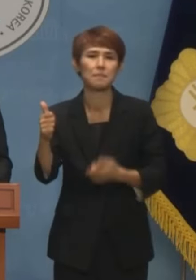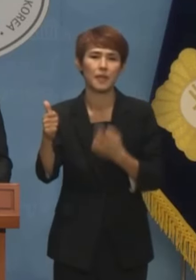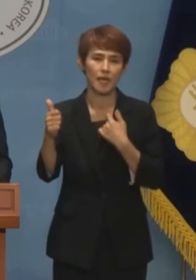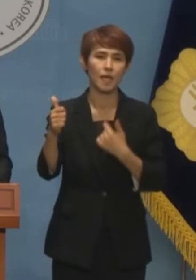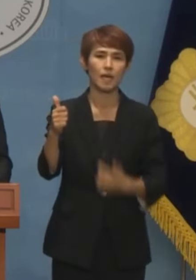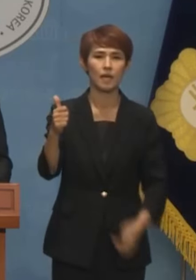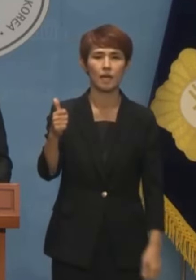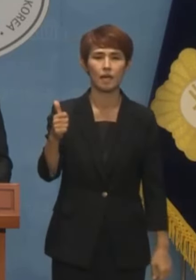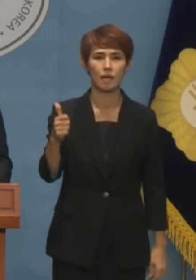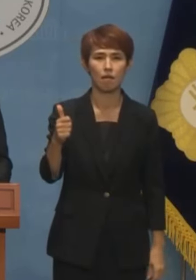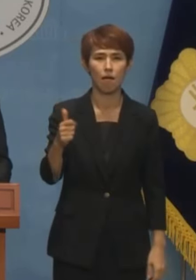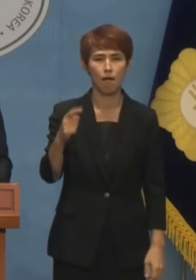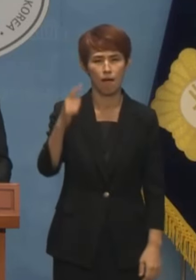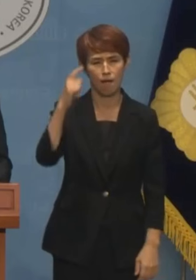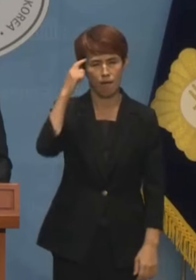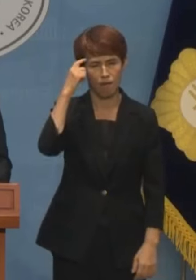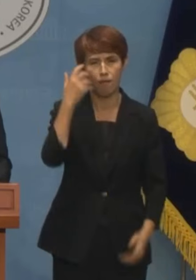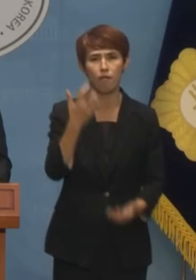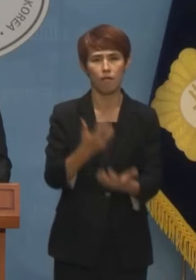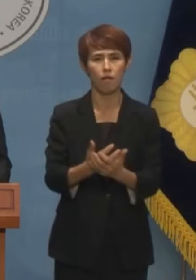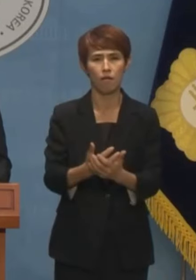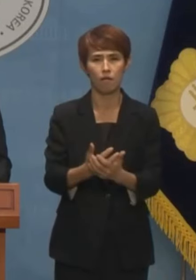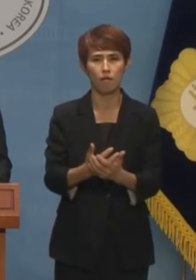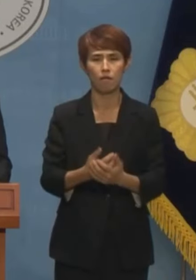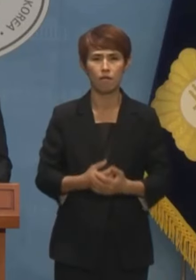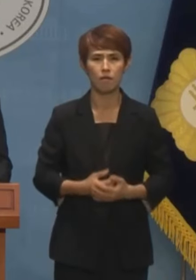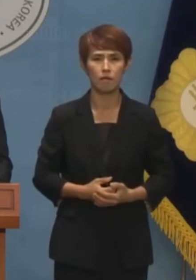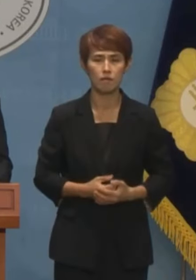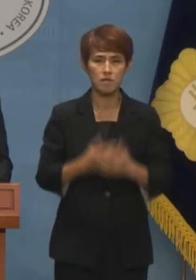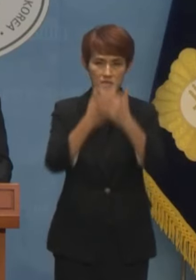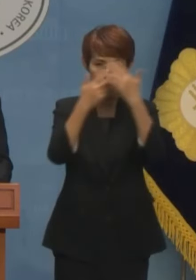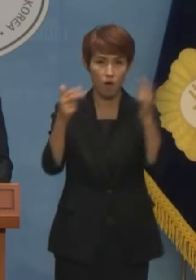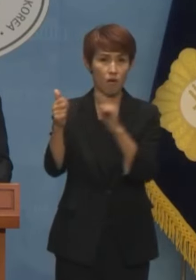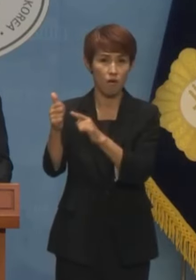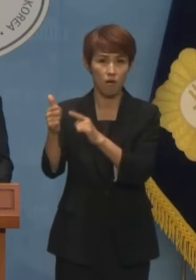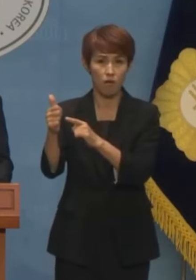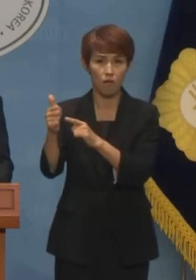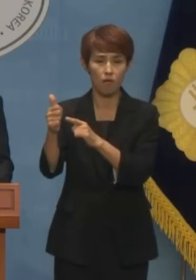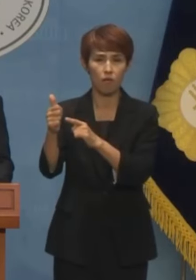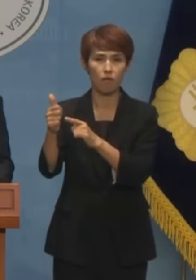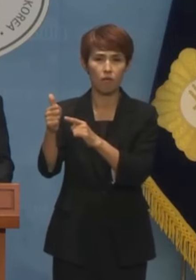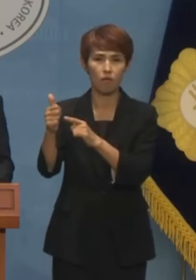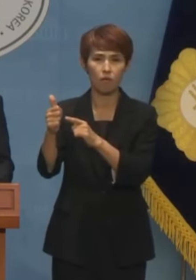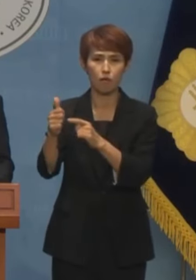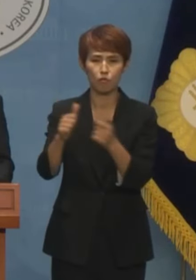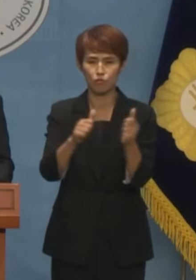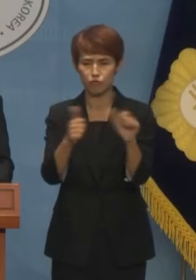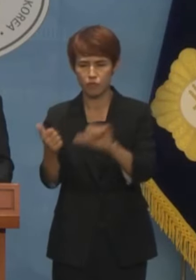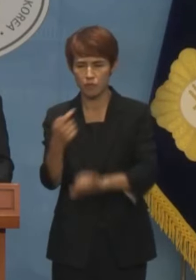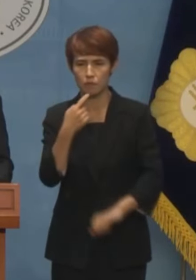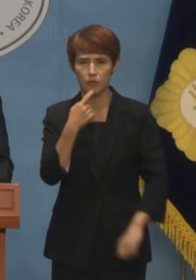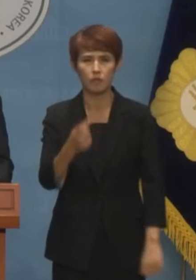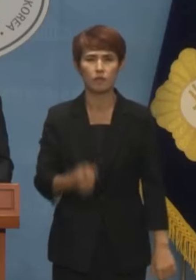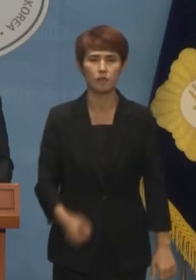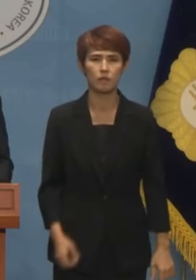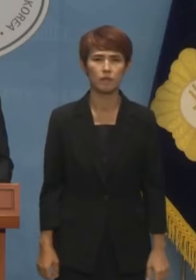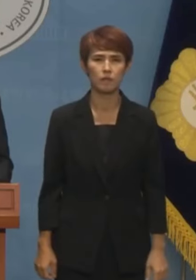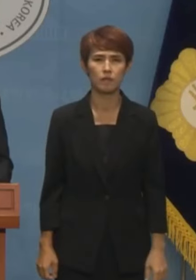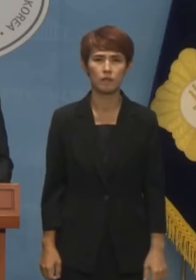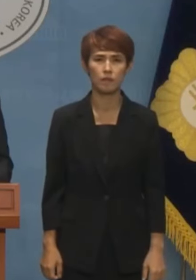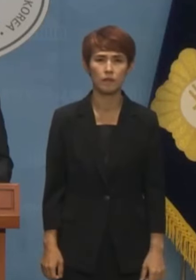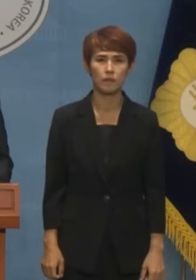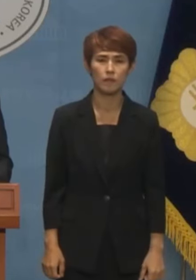충격적인 암살 지도로 이재명 전 대표의 생사가 오가는 상황이었습니다.